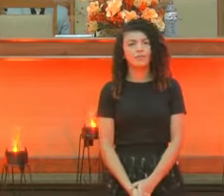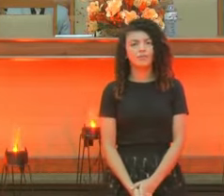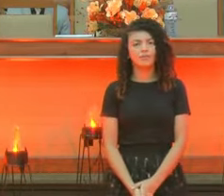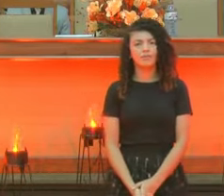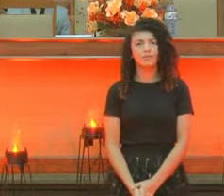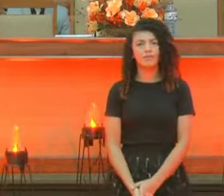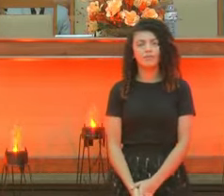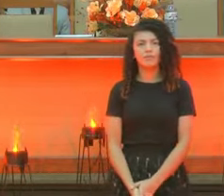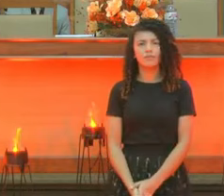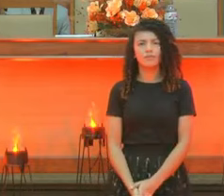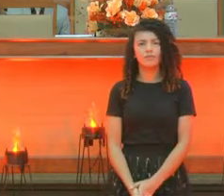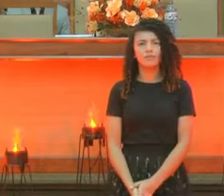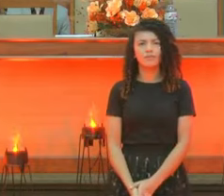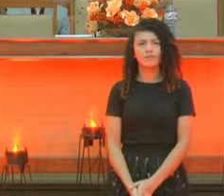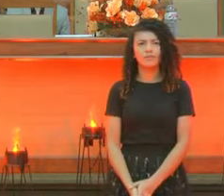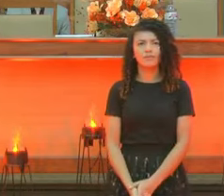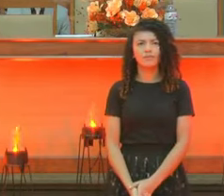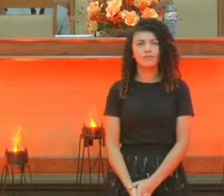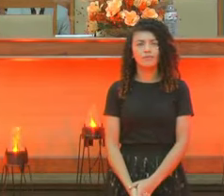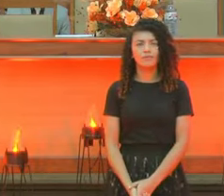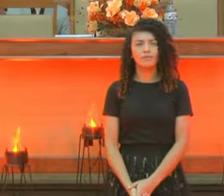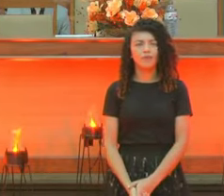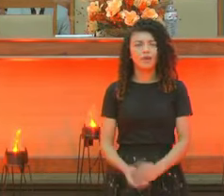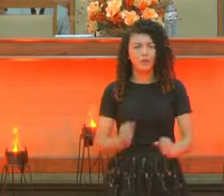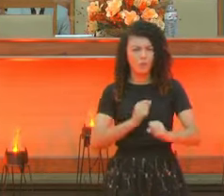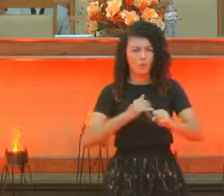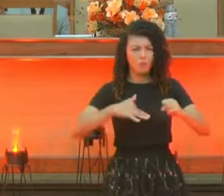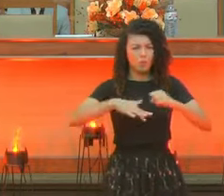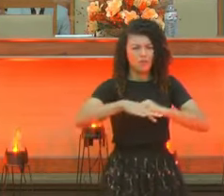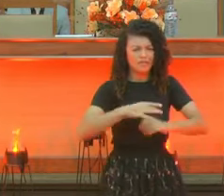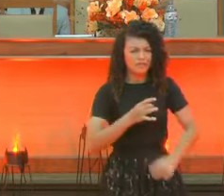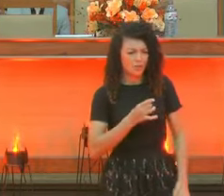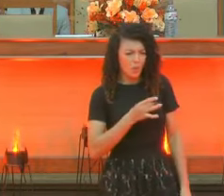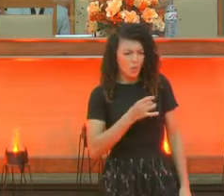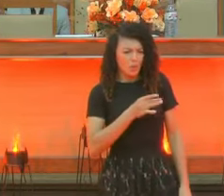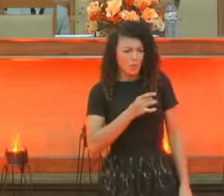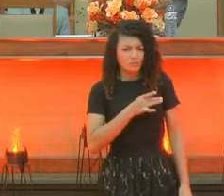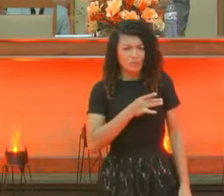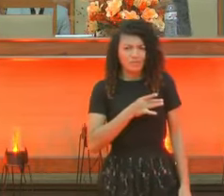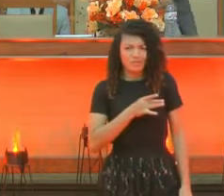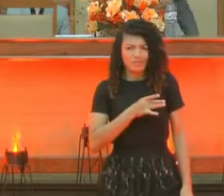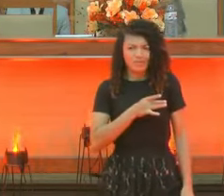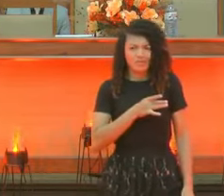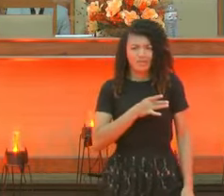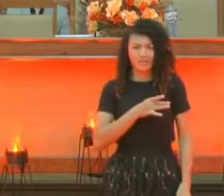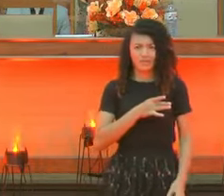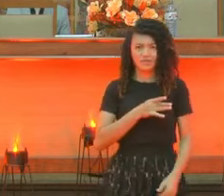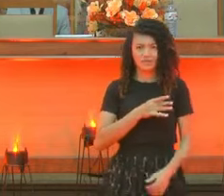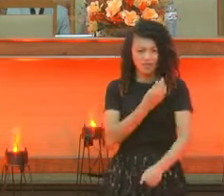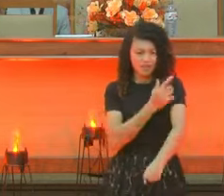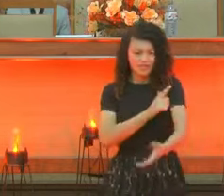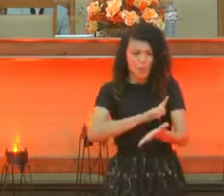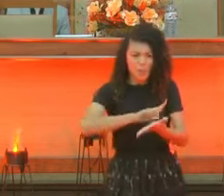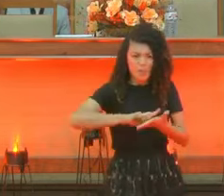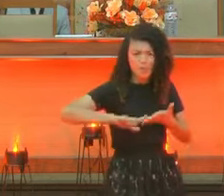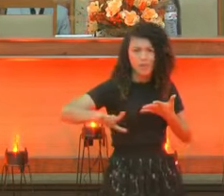Deles que se lavava com limão. Era. Tomava banho com chá de...